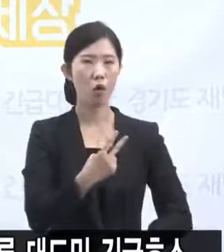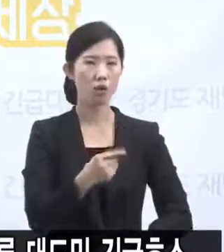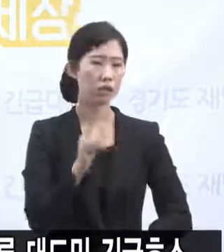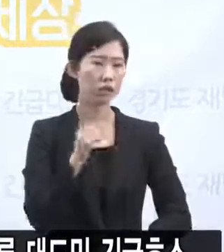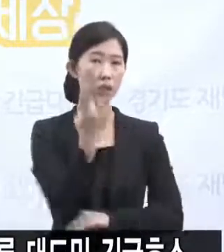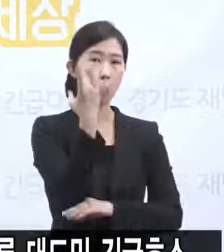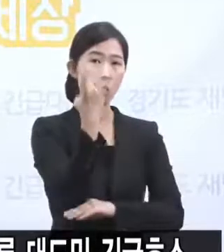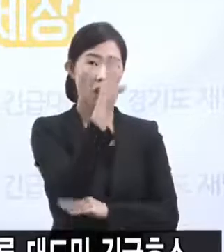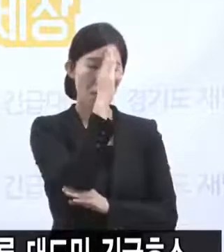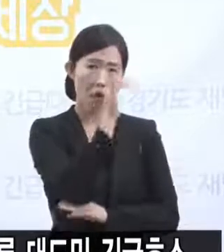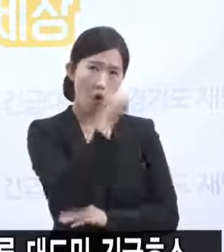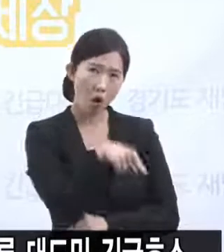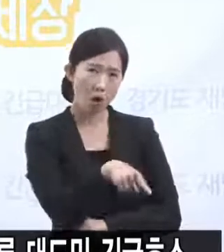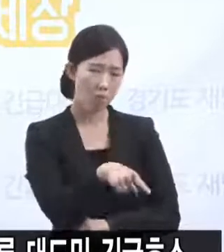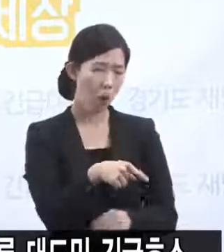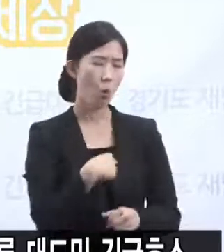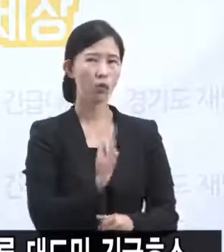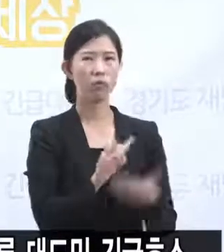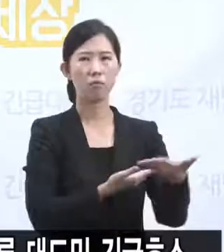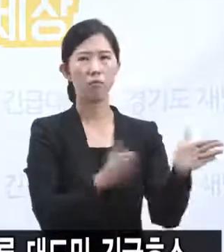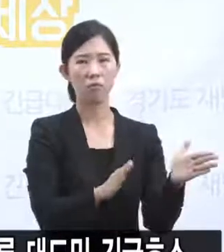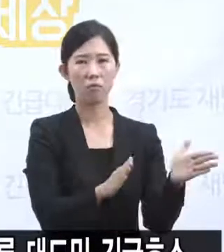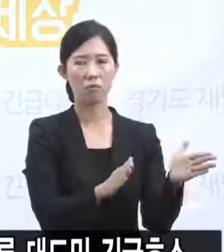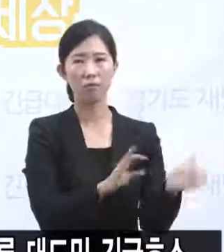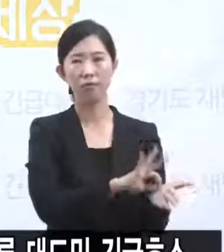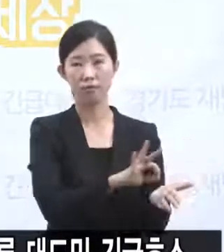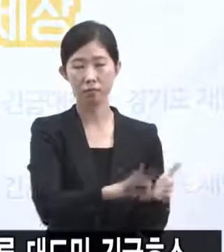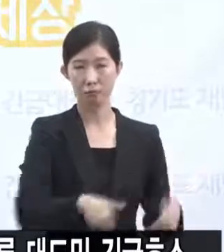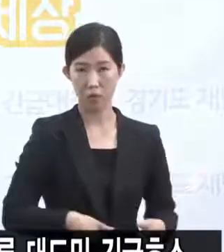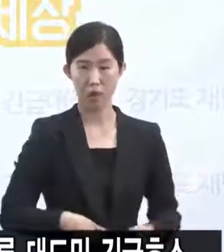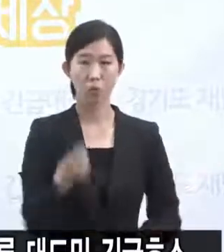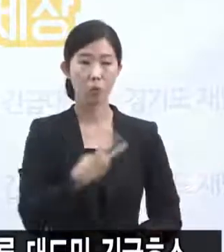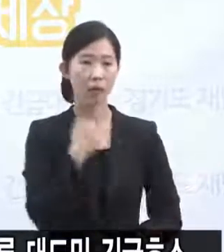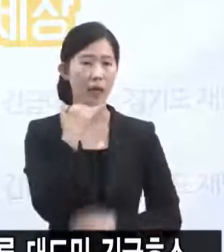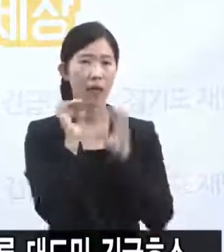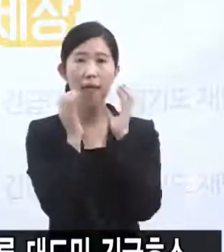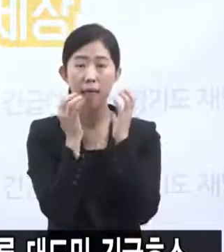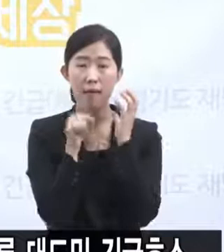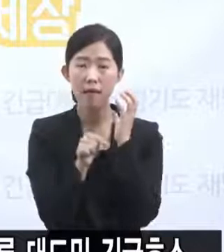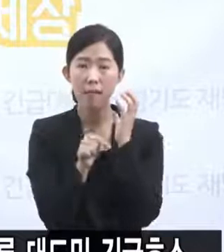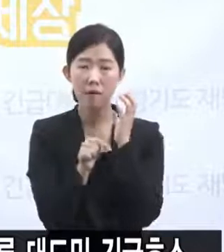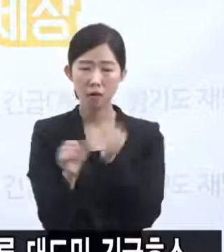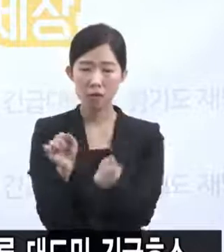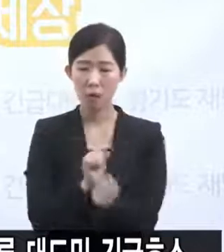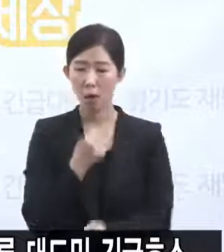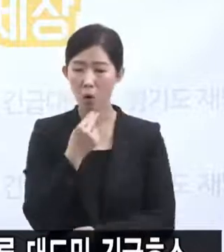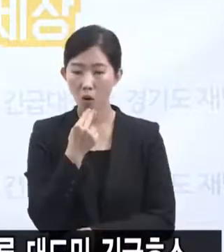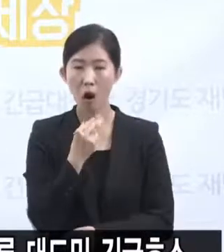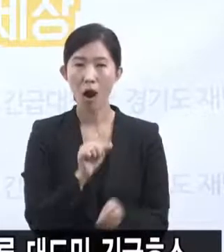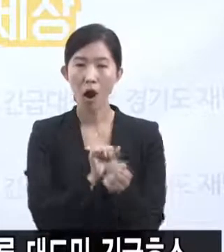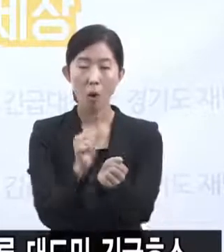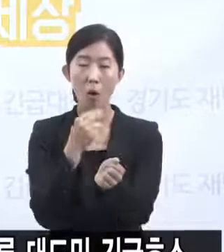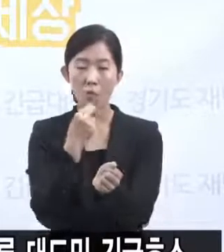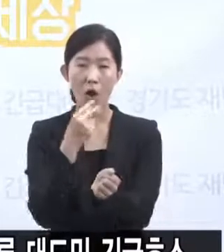있거나 심리적 문제가 있는 경우에는 독실을 좀 써야 된다든지 또 어린이가 입실에 있으면 피감염자 어머니, 아버지가 같이